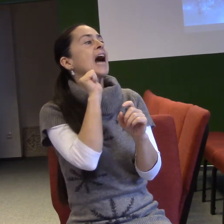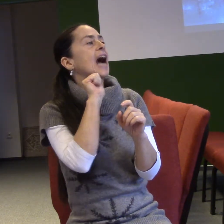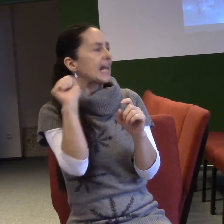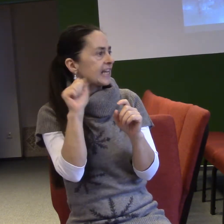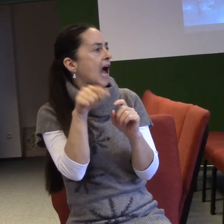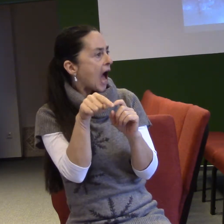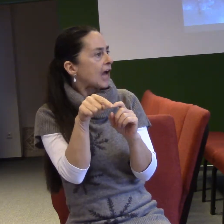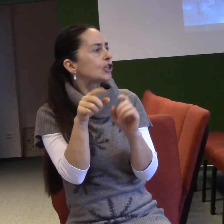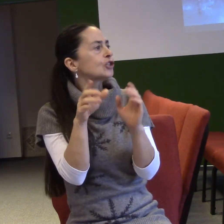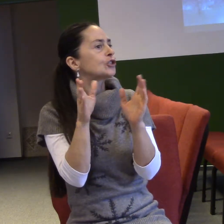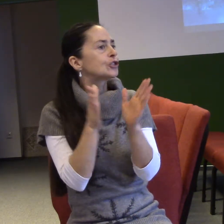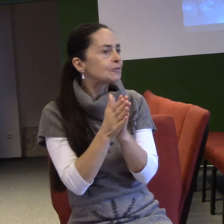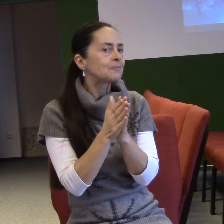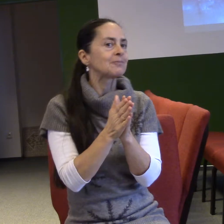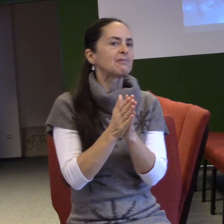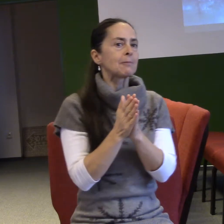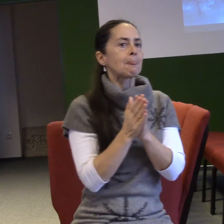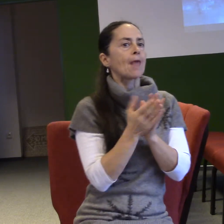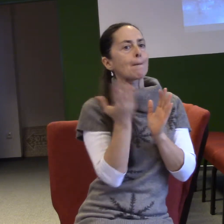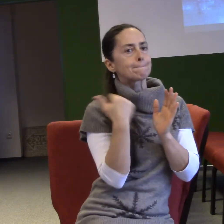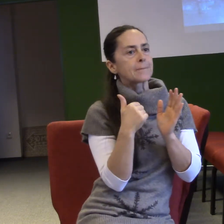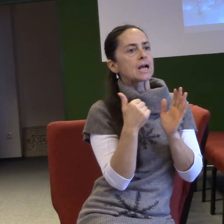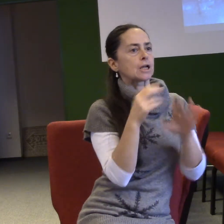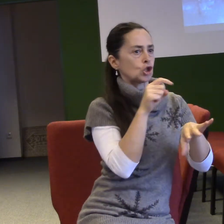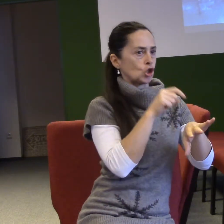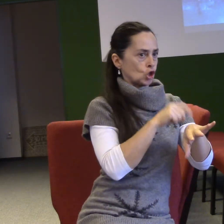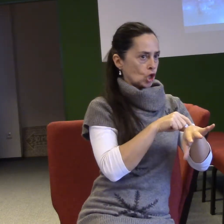kdy anděle si mezi sebou šeptali, že na zemi se něco chystá.